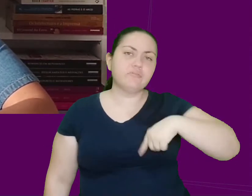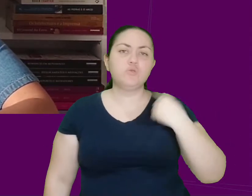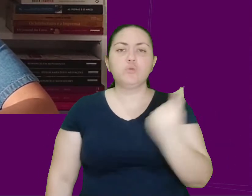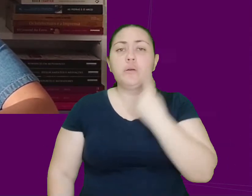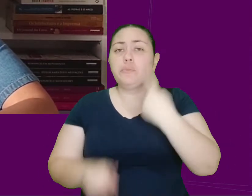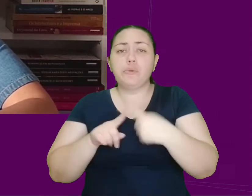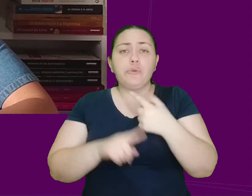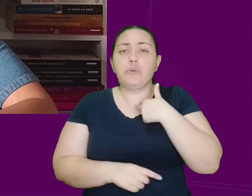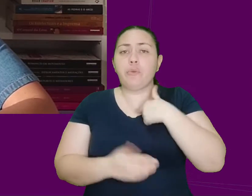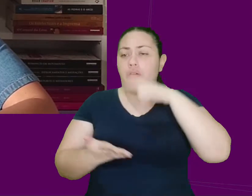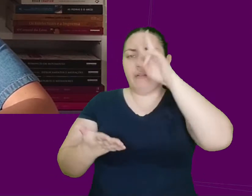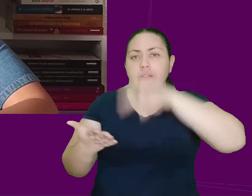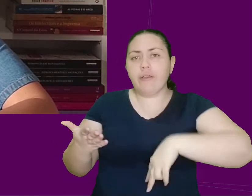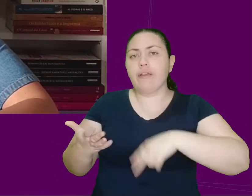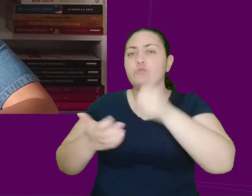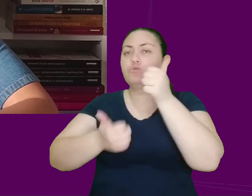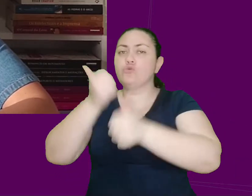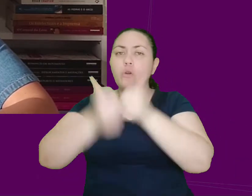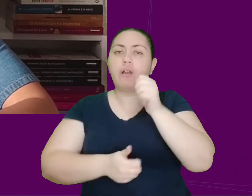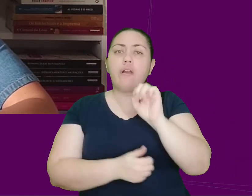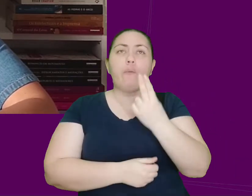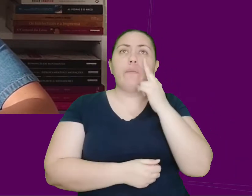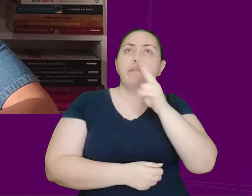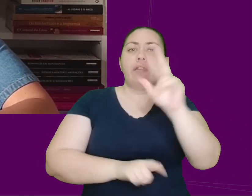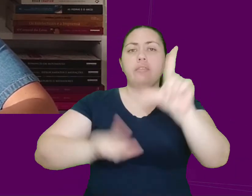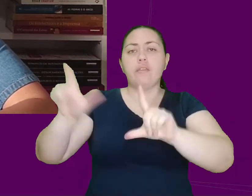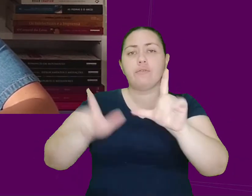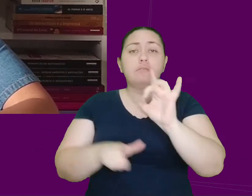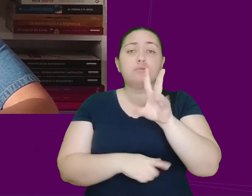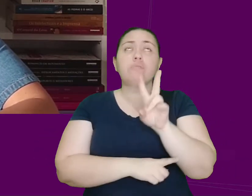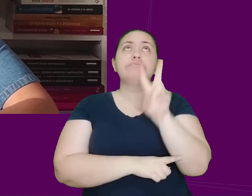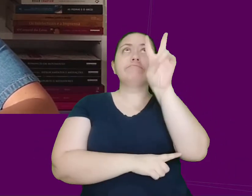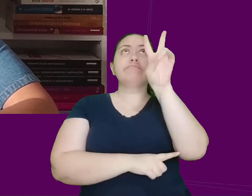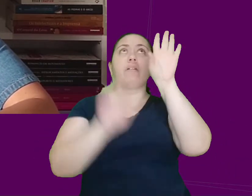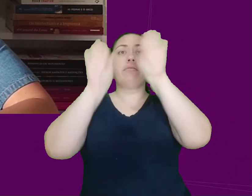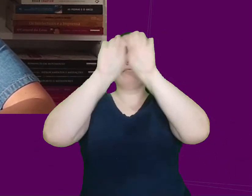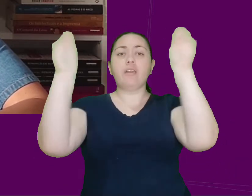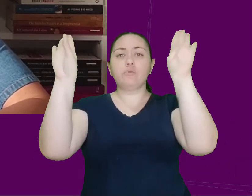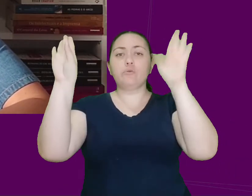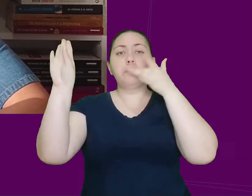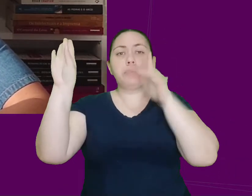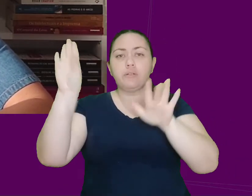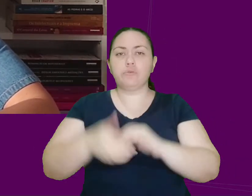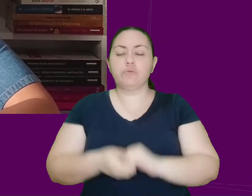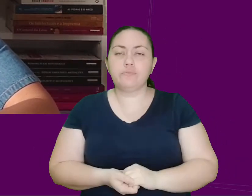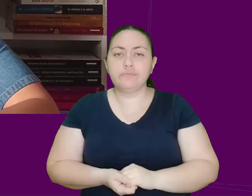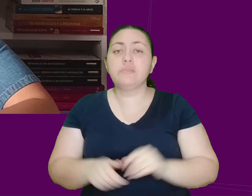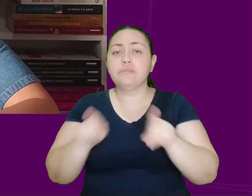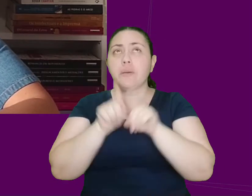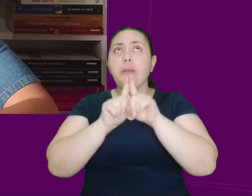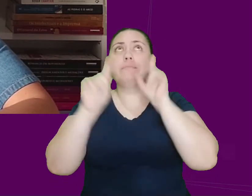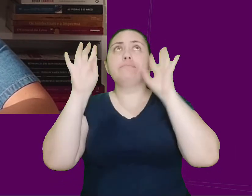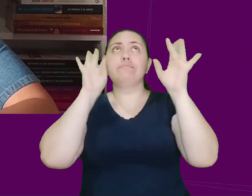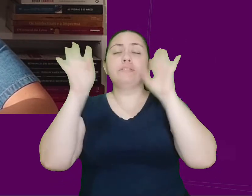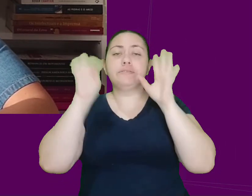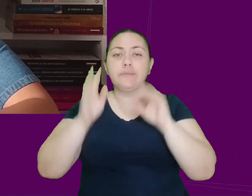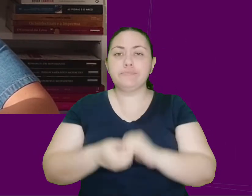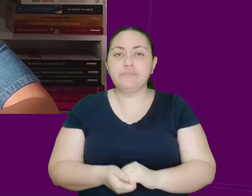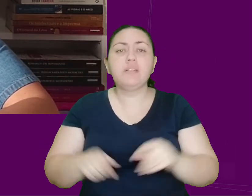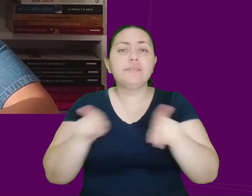jogar ou assistir televisão. Ele só podia pensar e olhar para o teto branco. Além disso, ele não conseguia realizar atividades